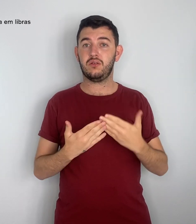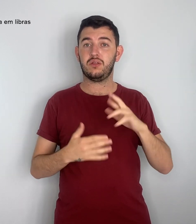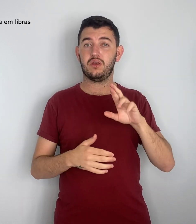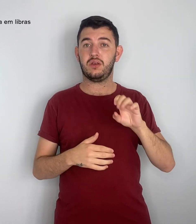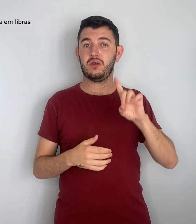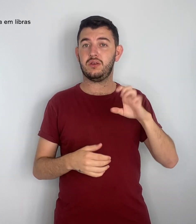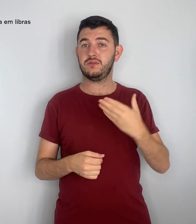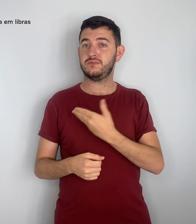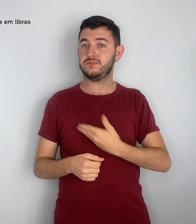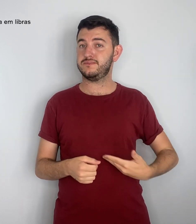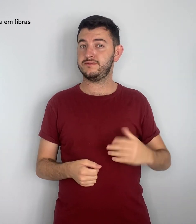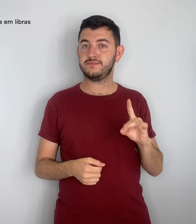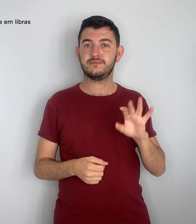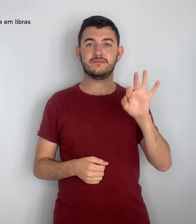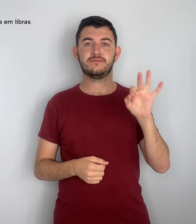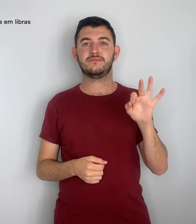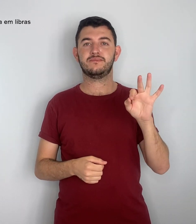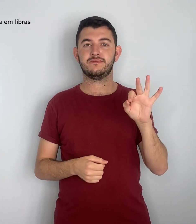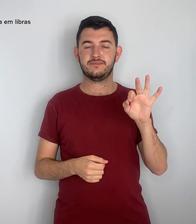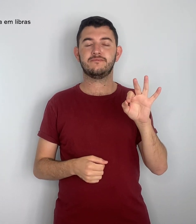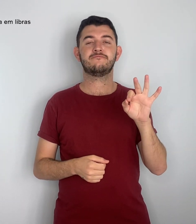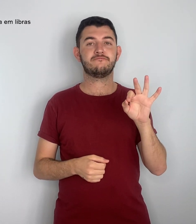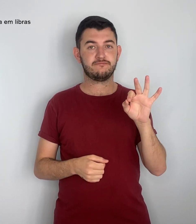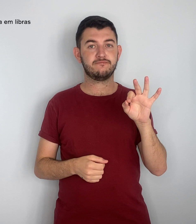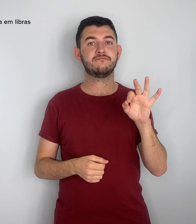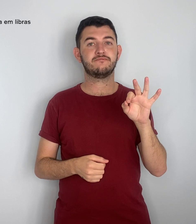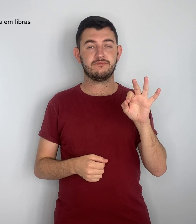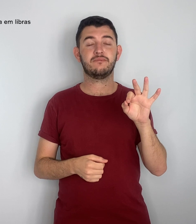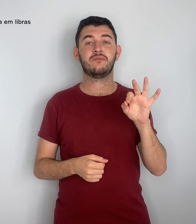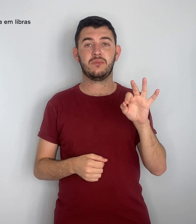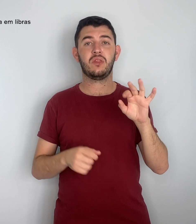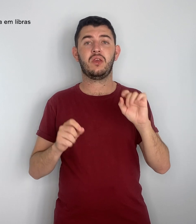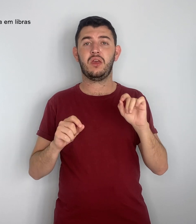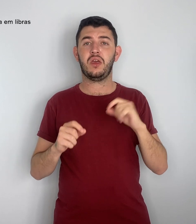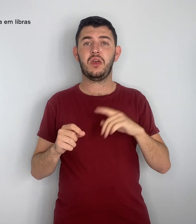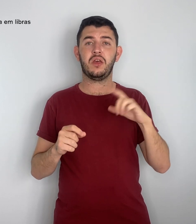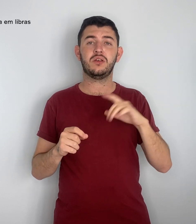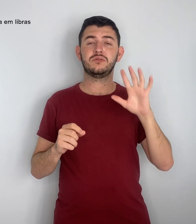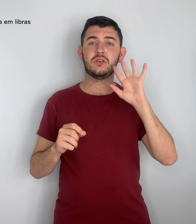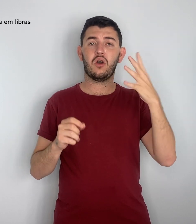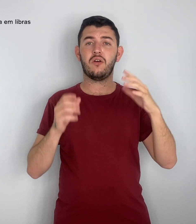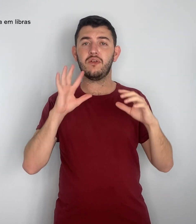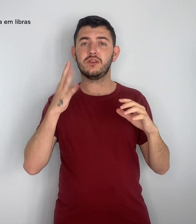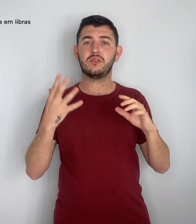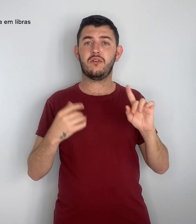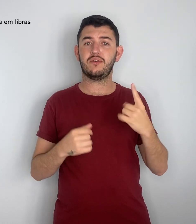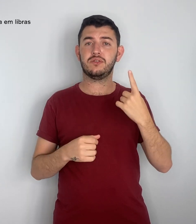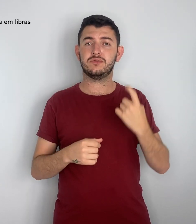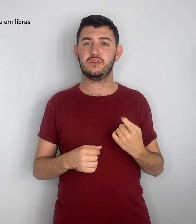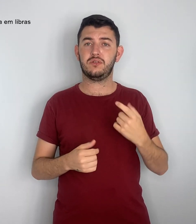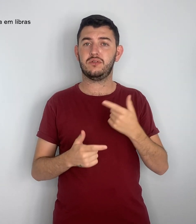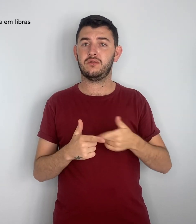Distrito Federal muitas vezes se viram praticamente sozinhas para atender